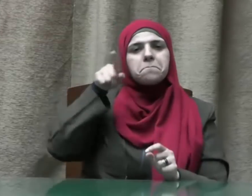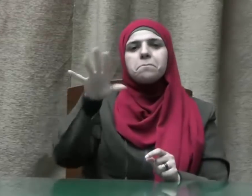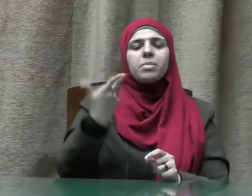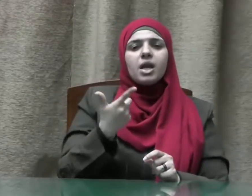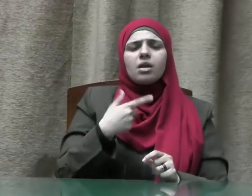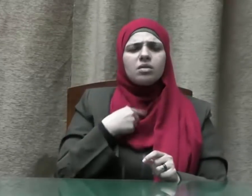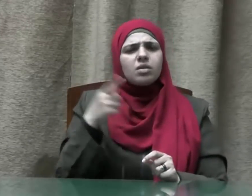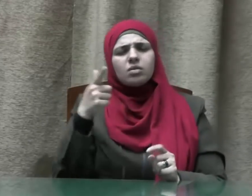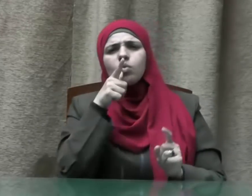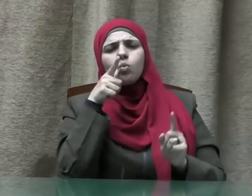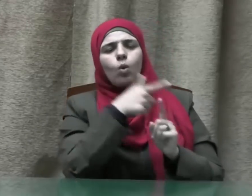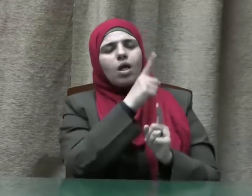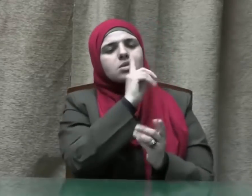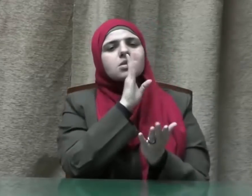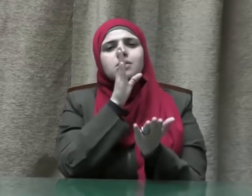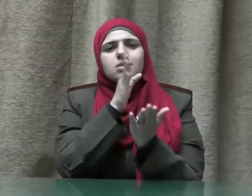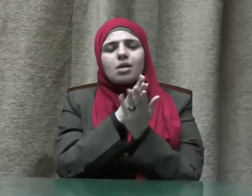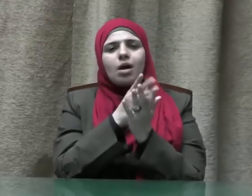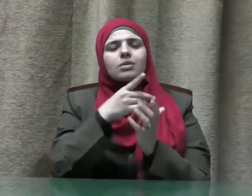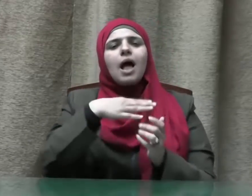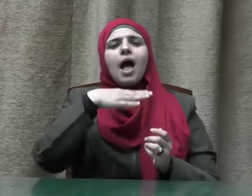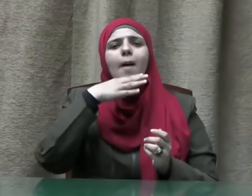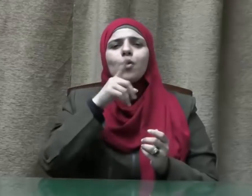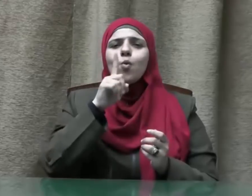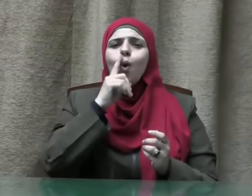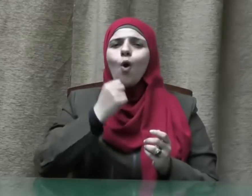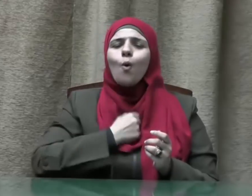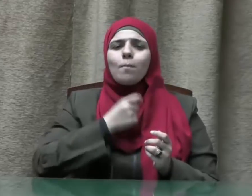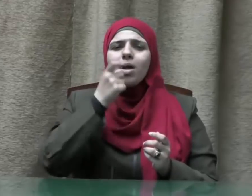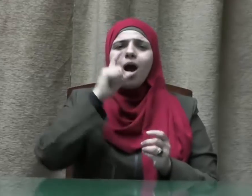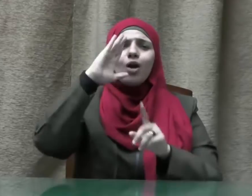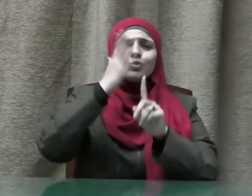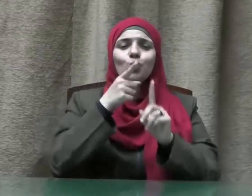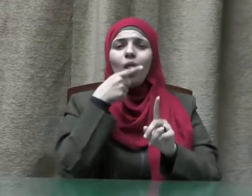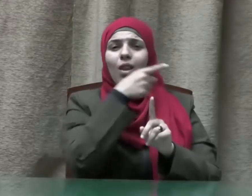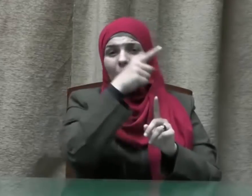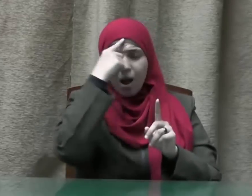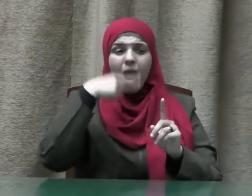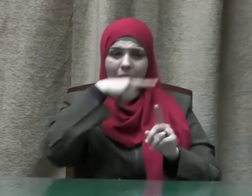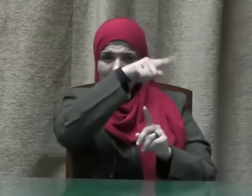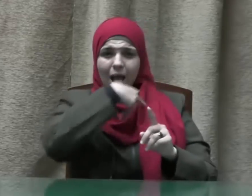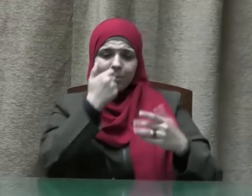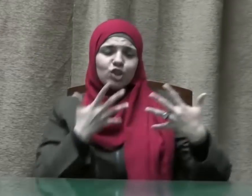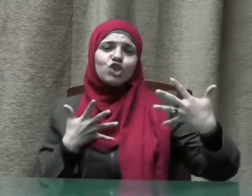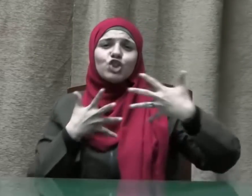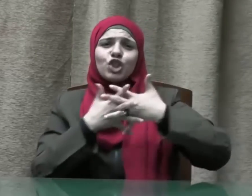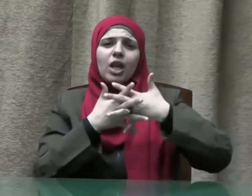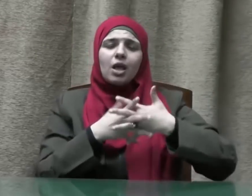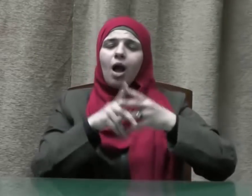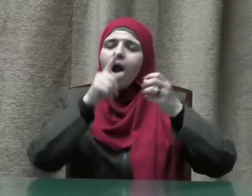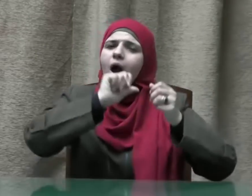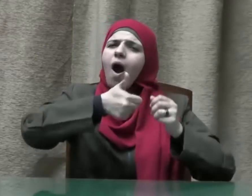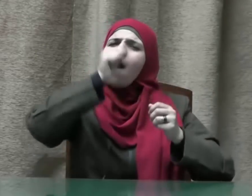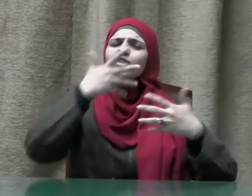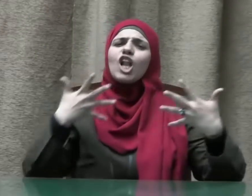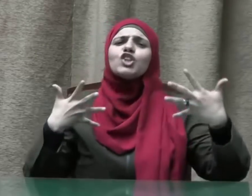صدقت بأبي أنت وأمي كنت شريكي فنعم الشريك كنت لا